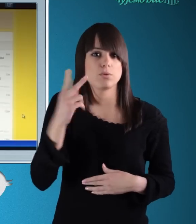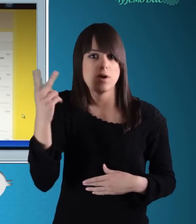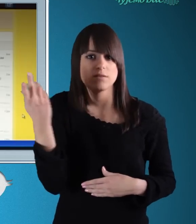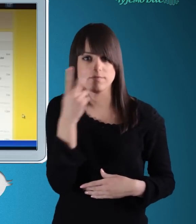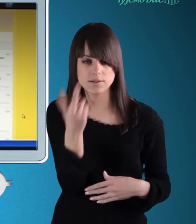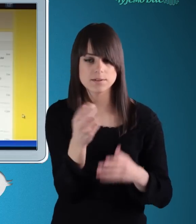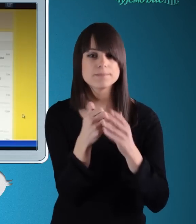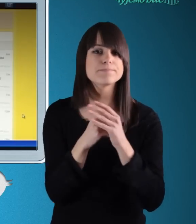tome.